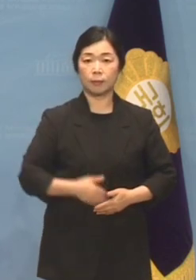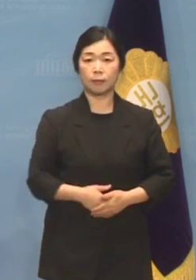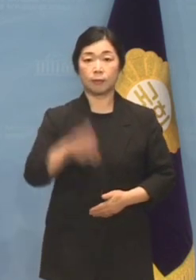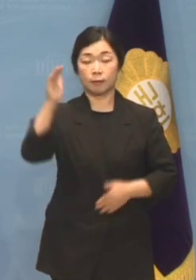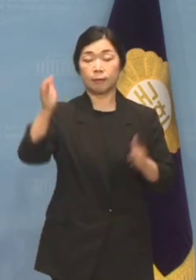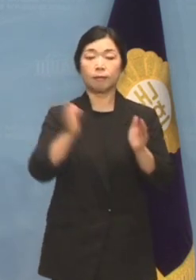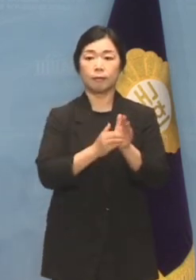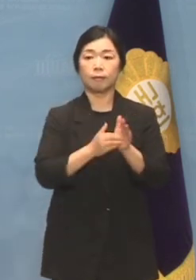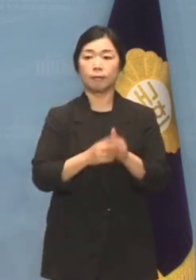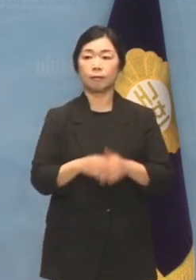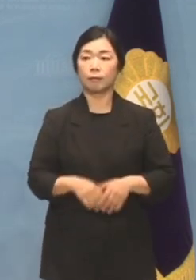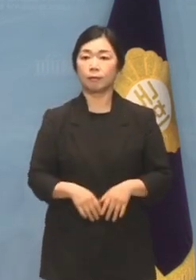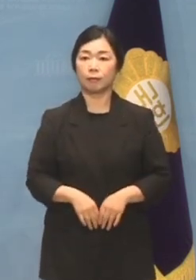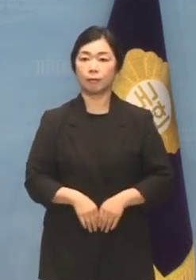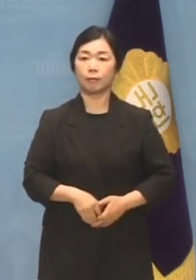이상입니다.